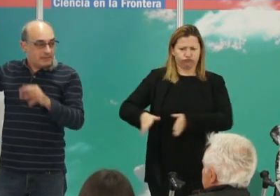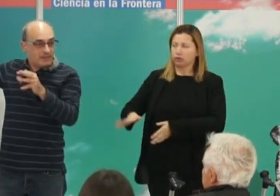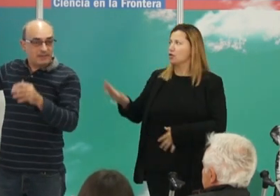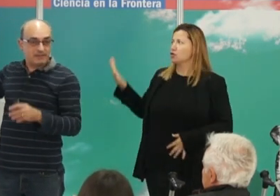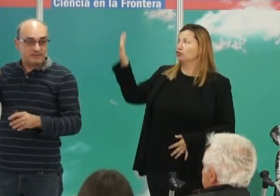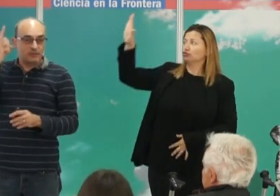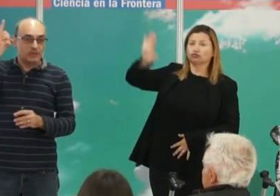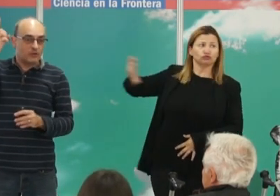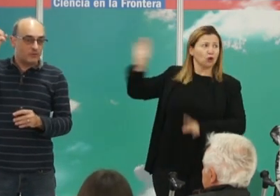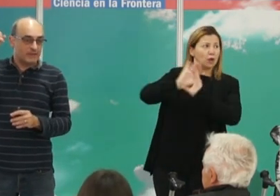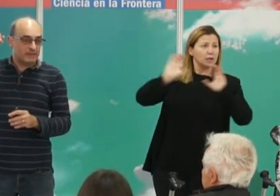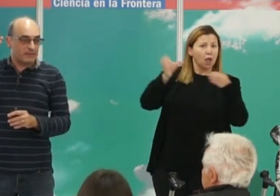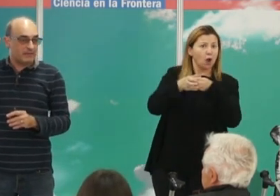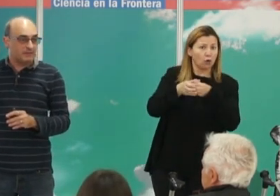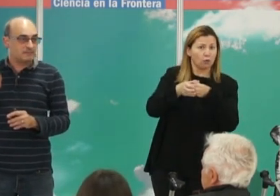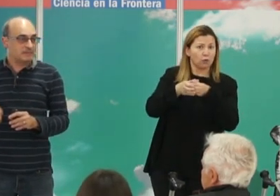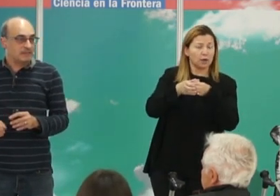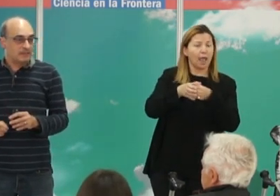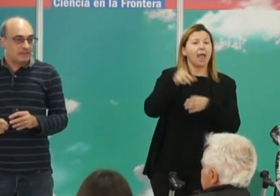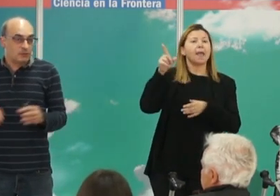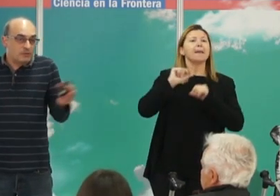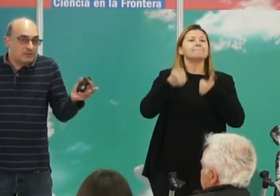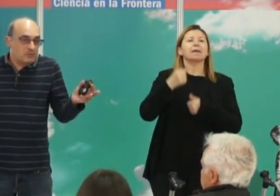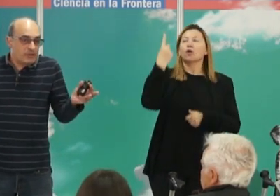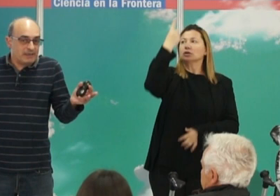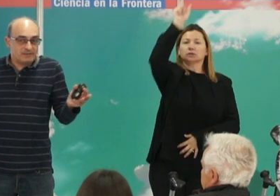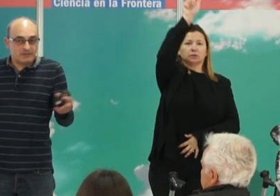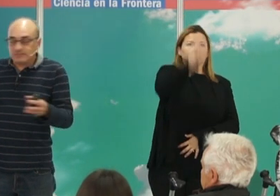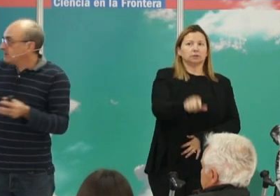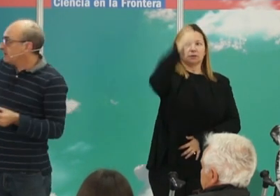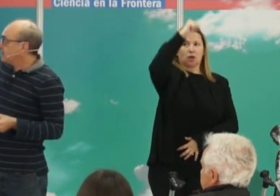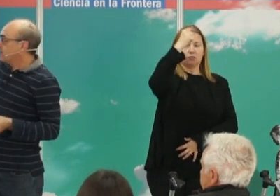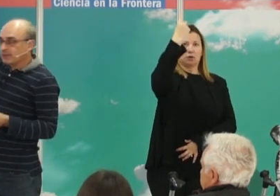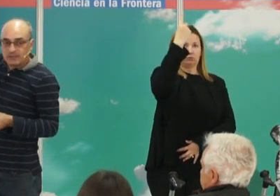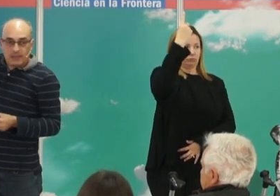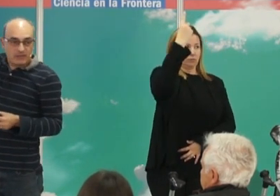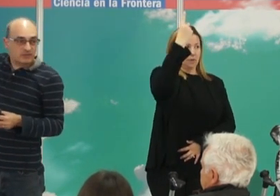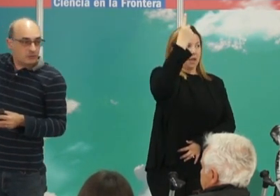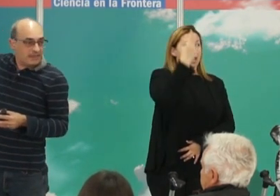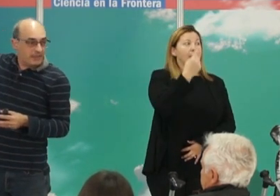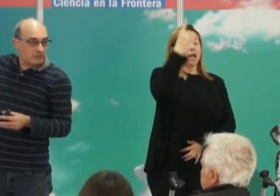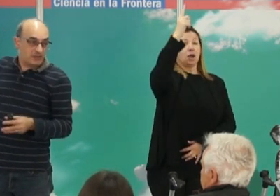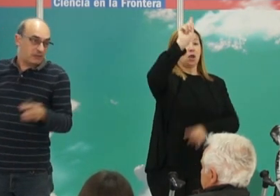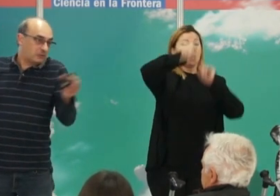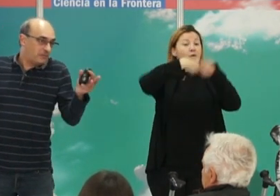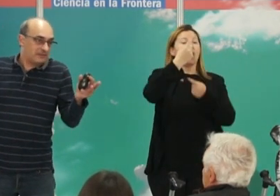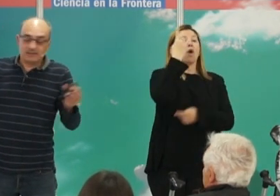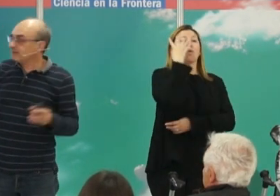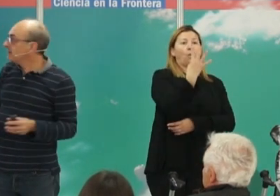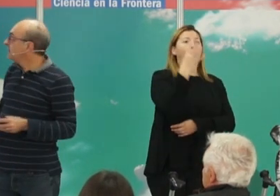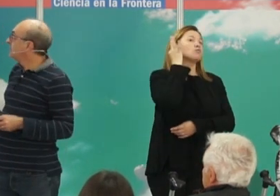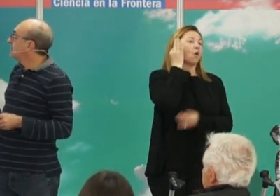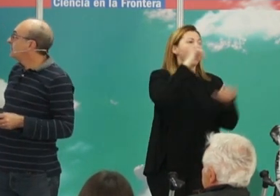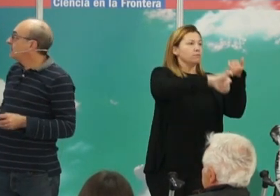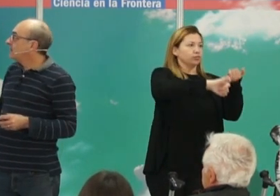derivaba de este único hombre inicial, que tuvo cuatro mujeres, a menos que tuvieran hijos. A mejor tuvo más,